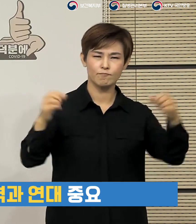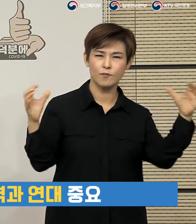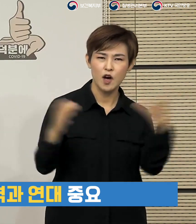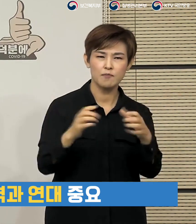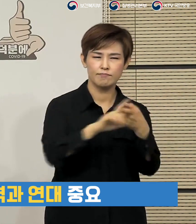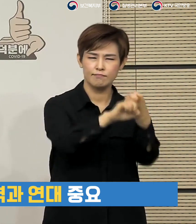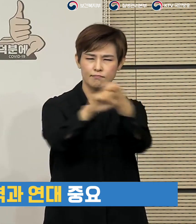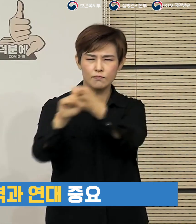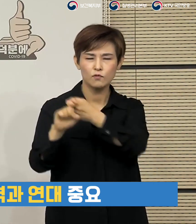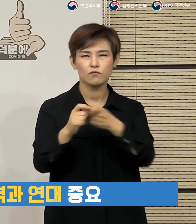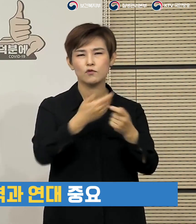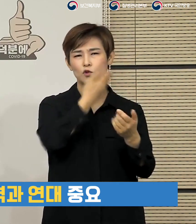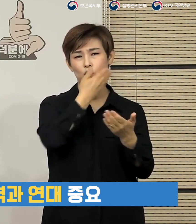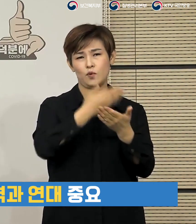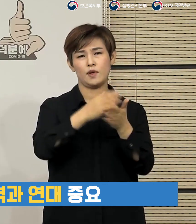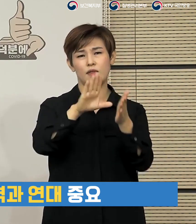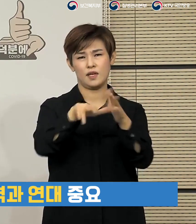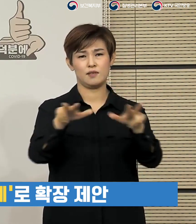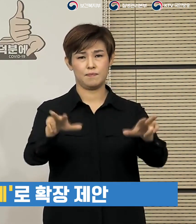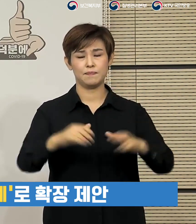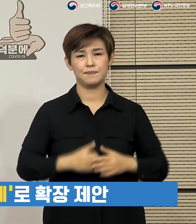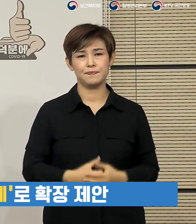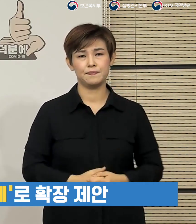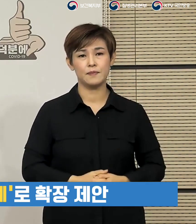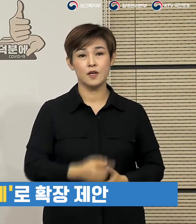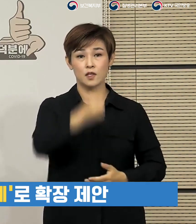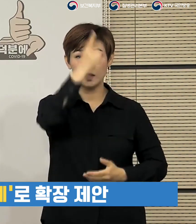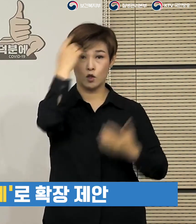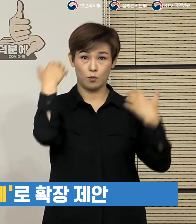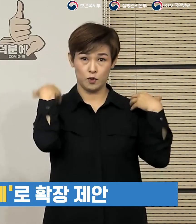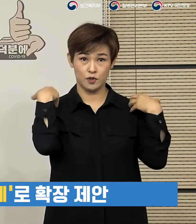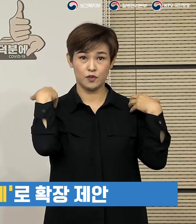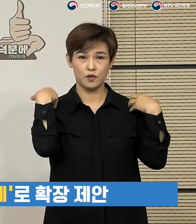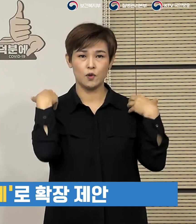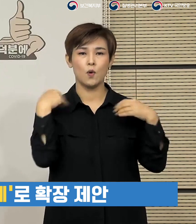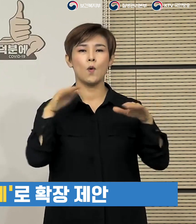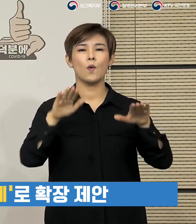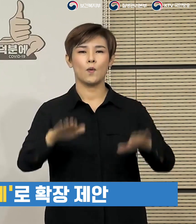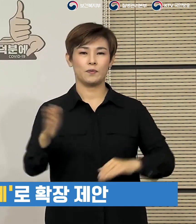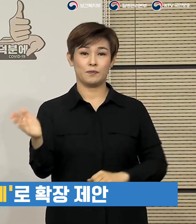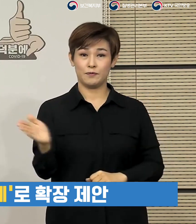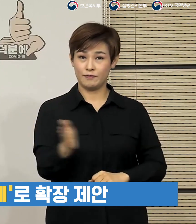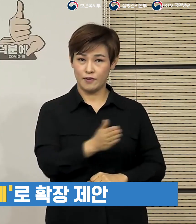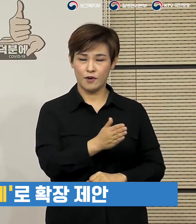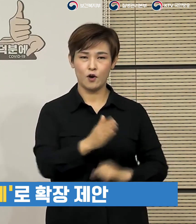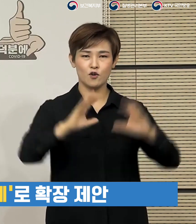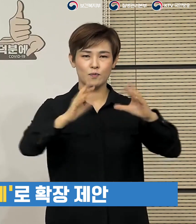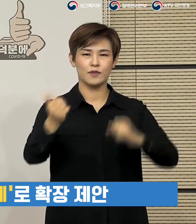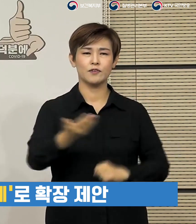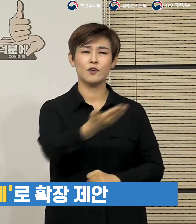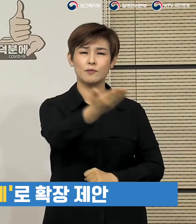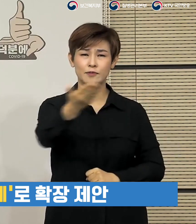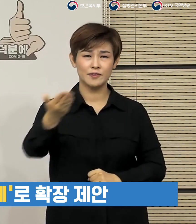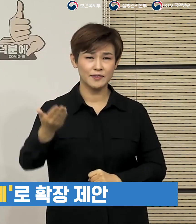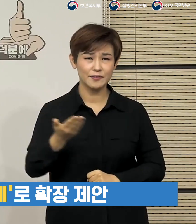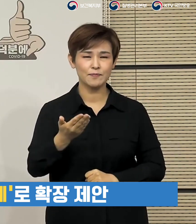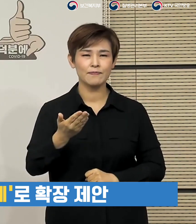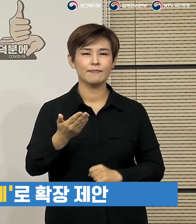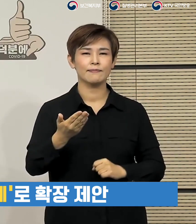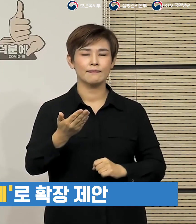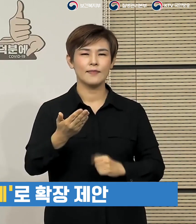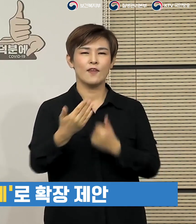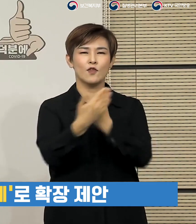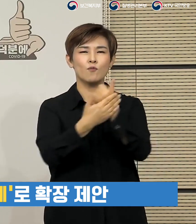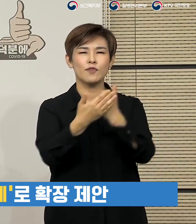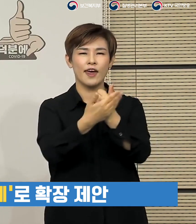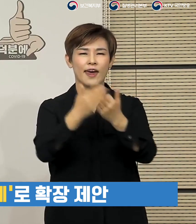무엇보다도 중요한 시점입니다. 정부는 오늘 이 자리를 통해서 국민 여러분께서 덕분에